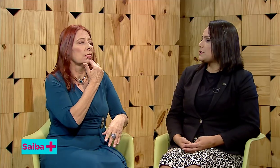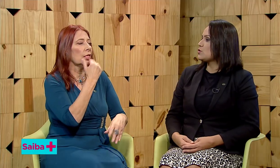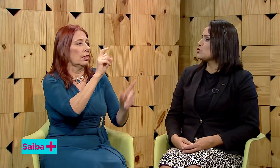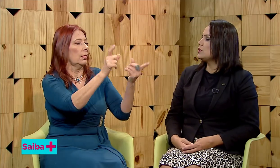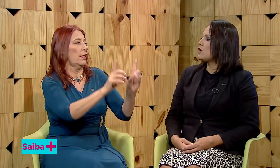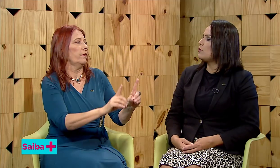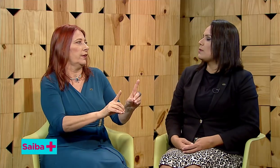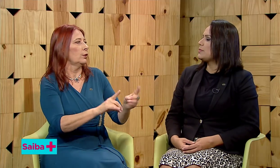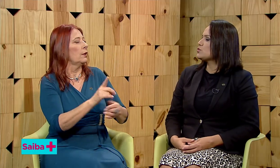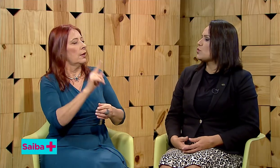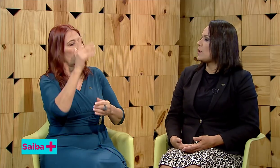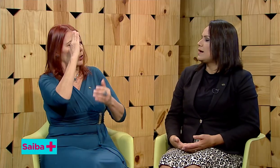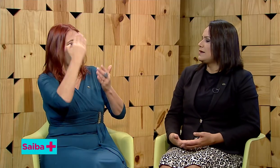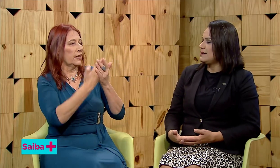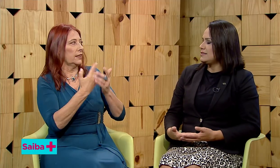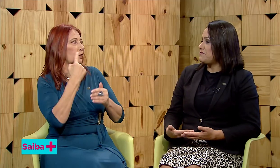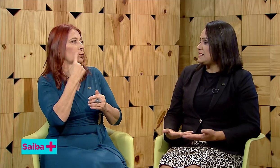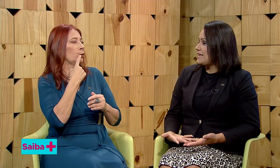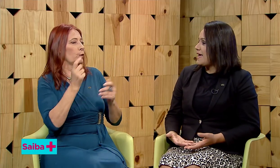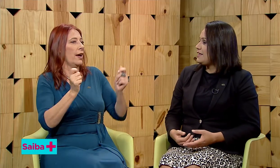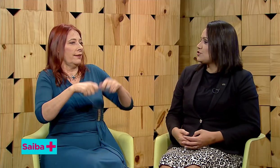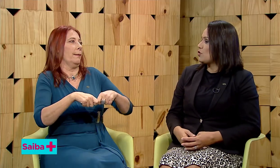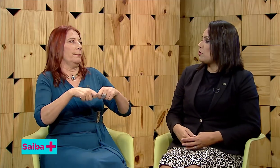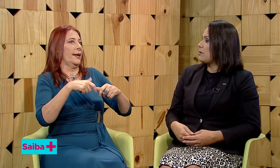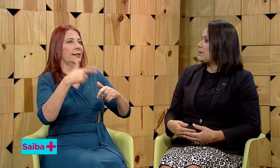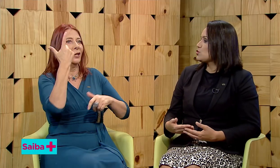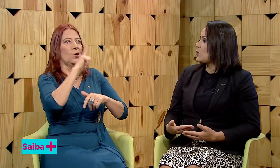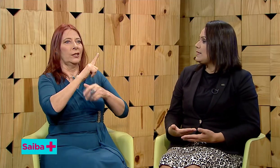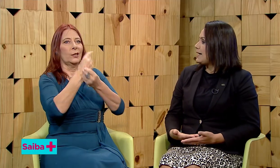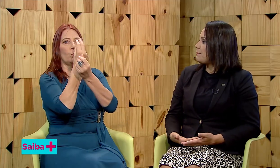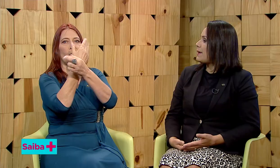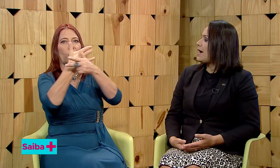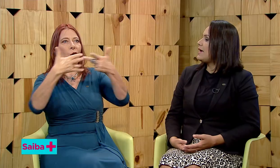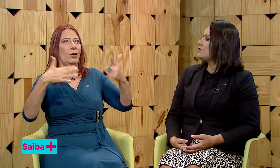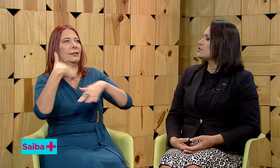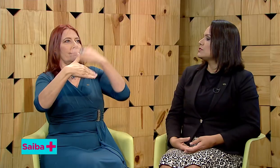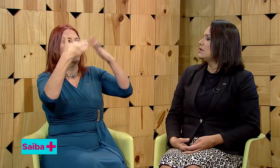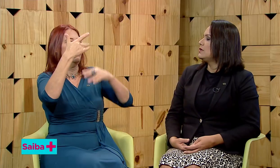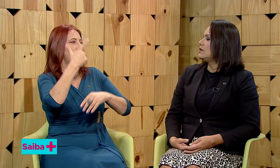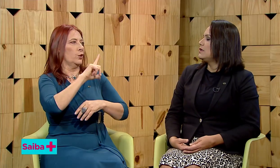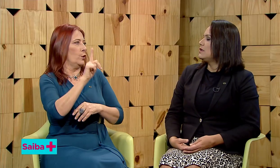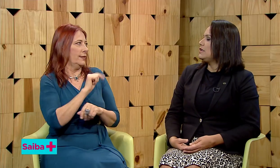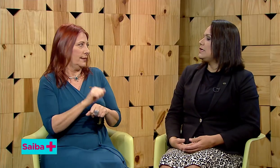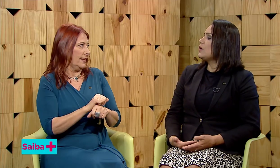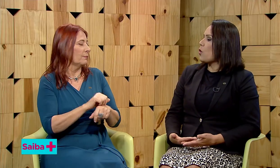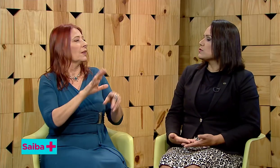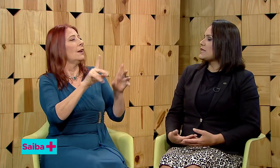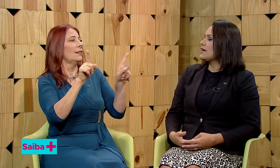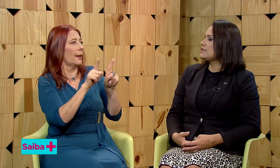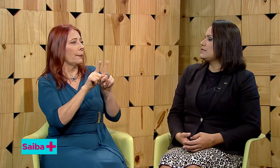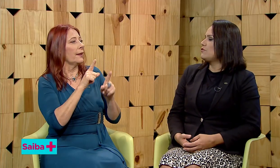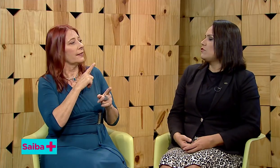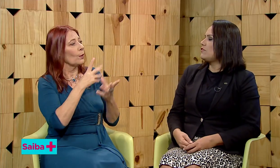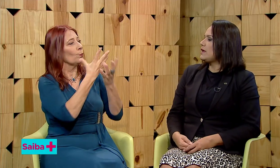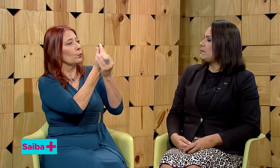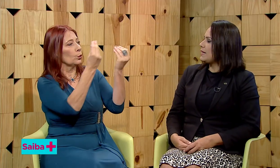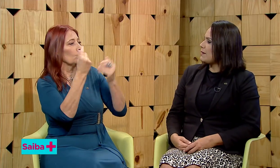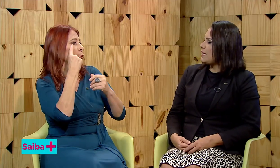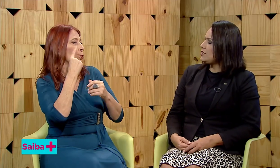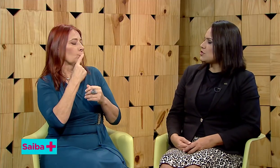pessoa surda como uma pessoa deficiente, como uma pessoa incapaz, e que não consegue desenvolver plenamente